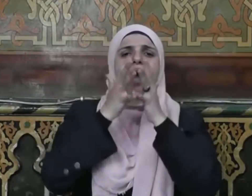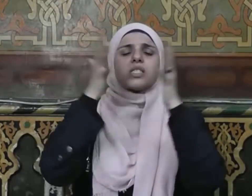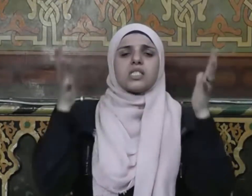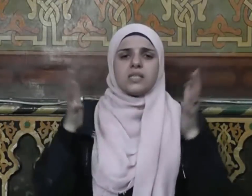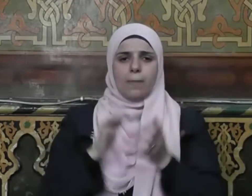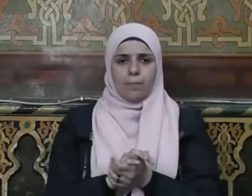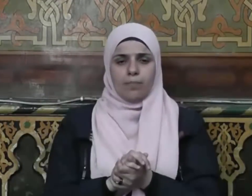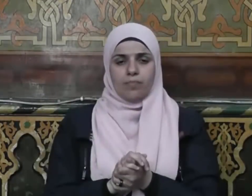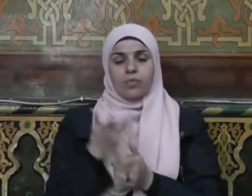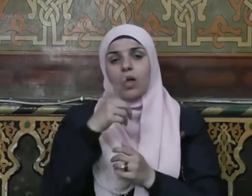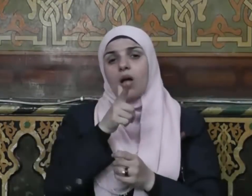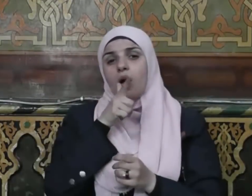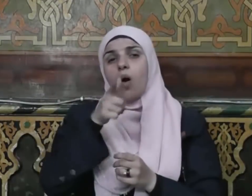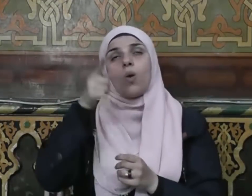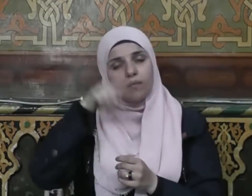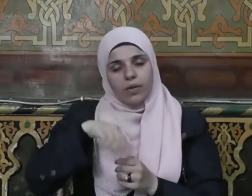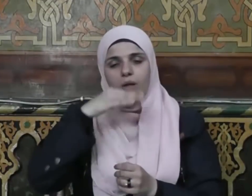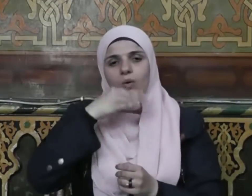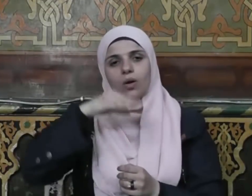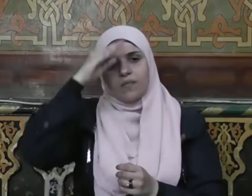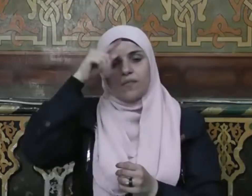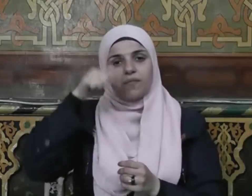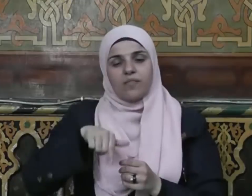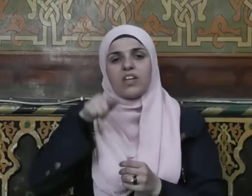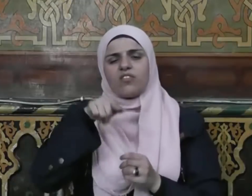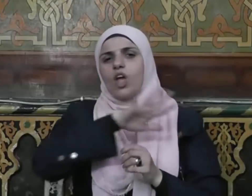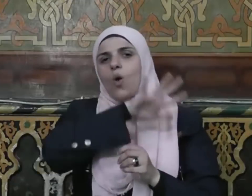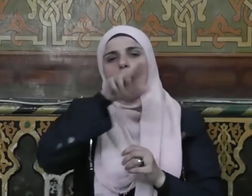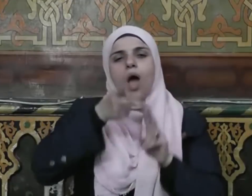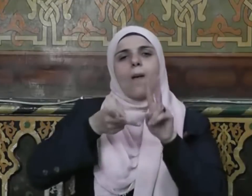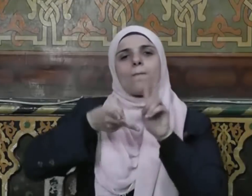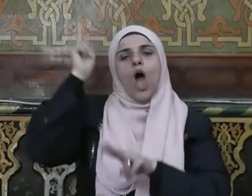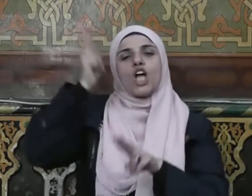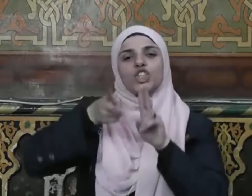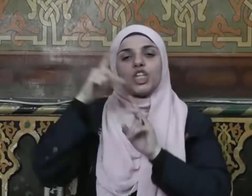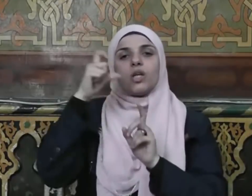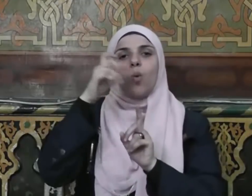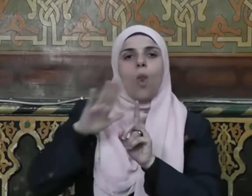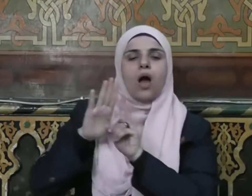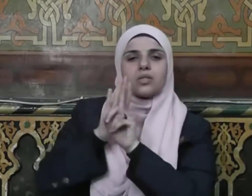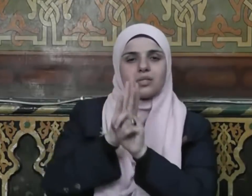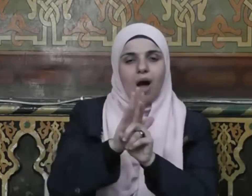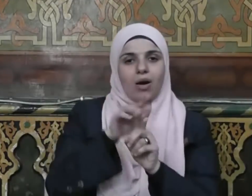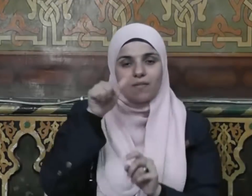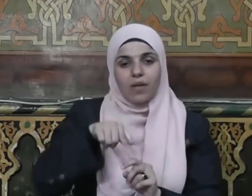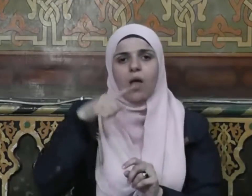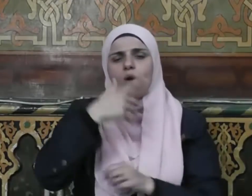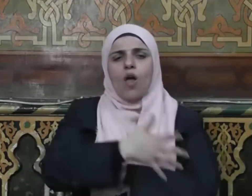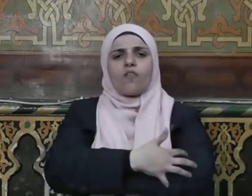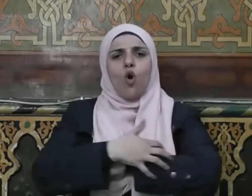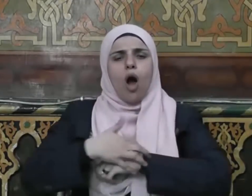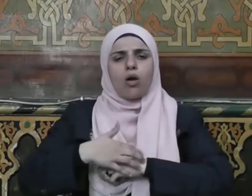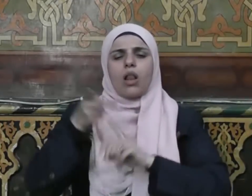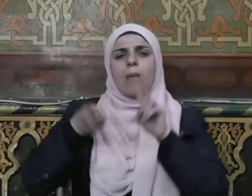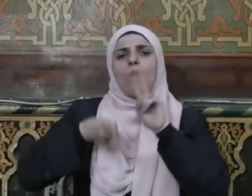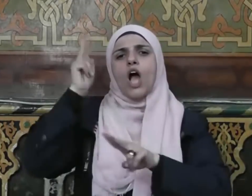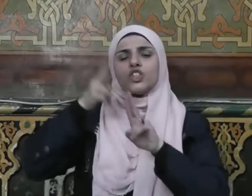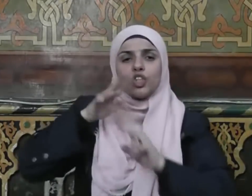وقوله جل شأنه في شأن المهاجرين والأنصار للفقراء المهاجرين